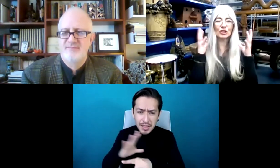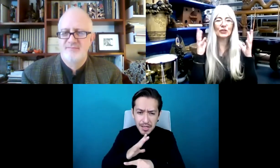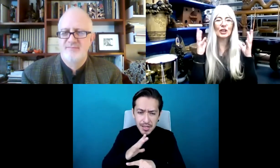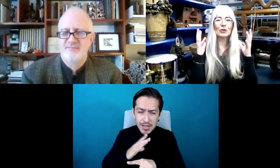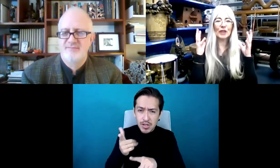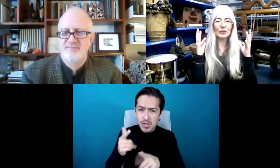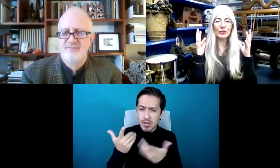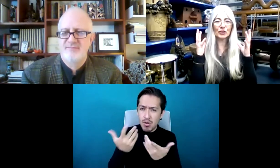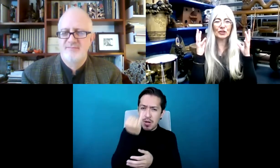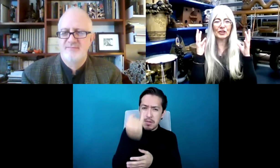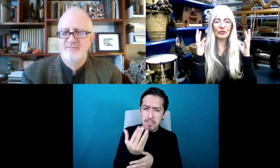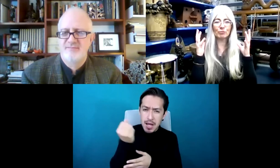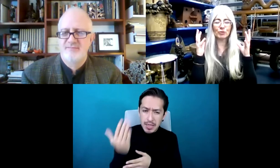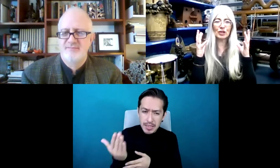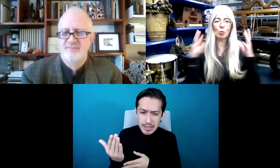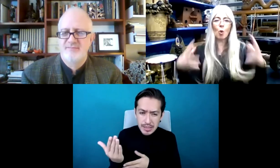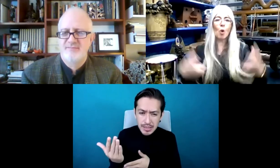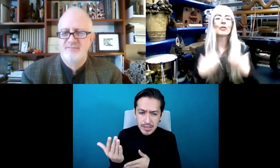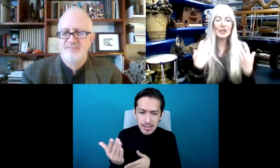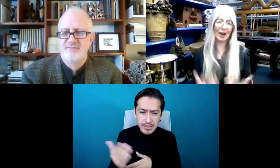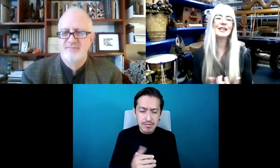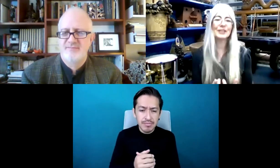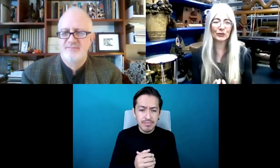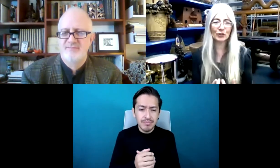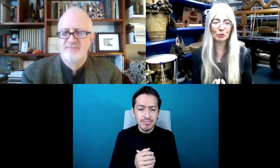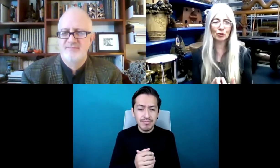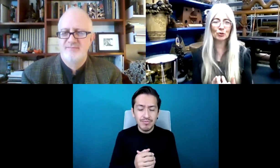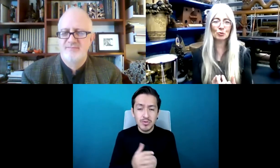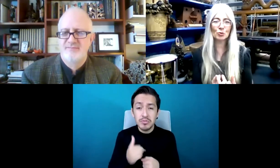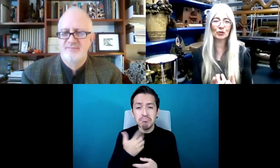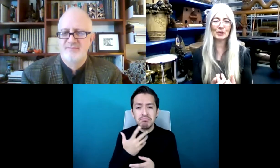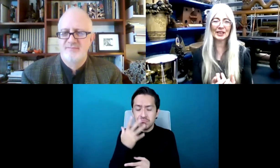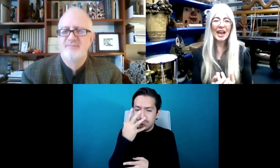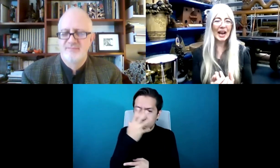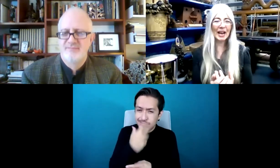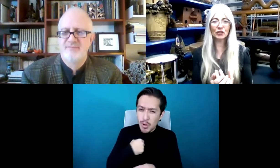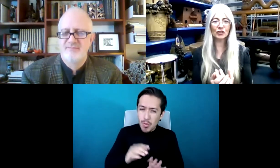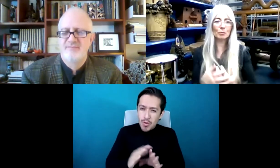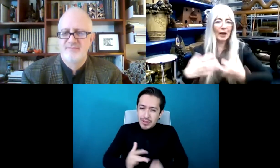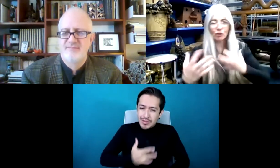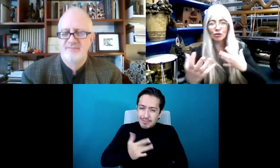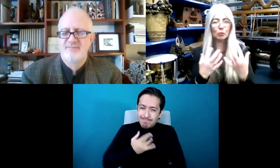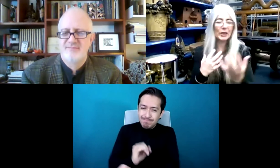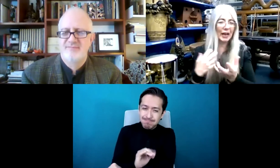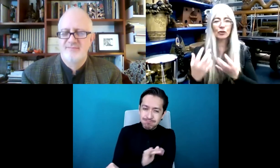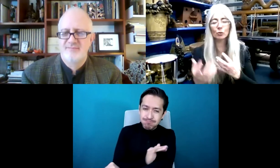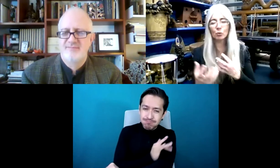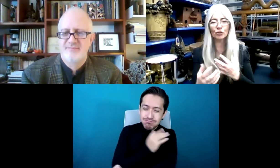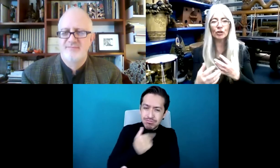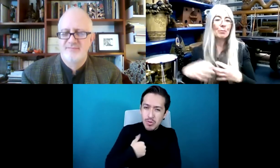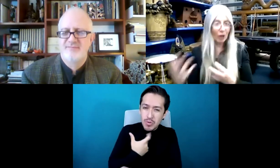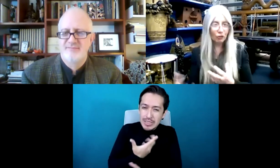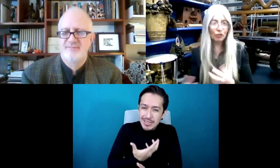imágenes muy vivas de esa visita y también la calidez que me mostró esta